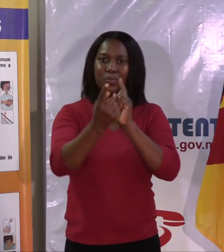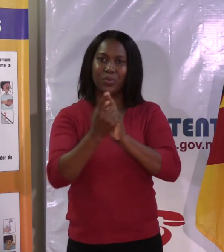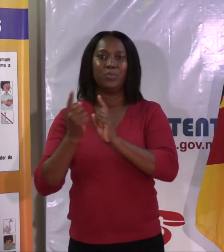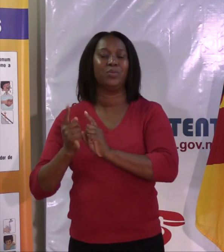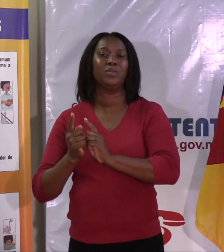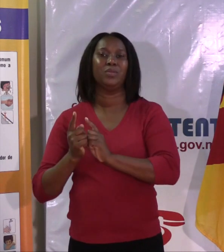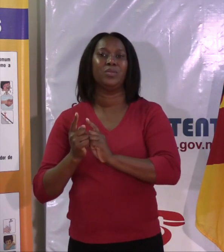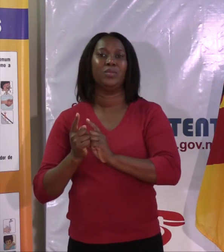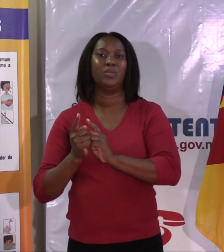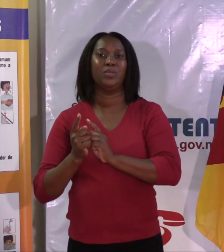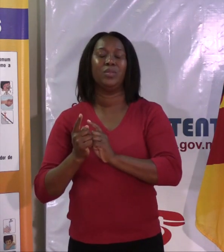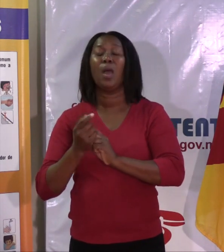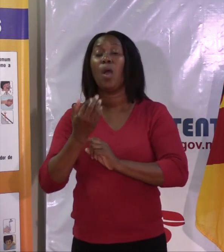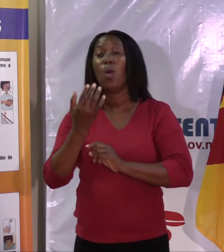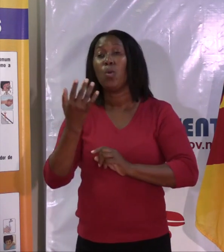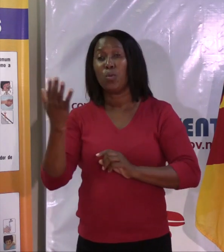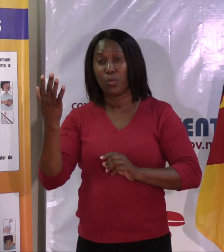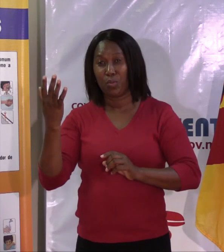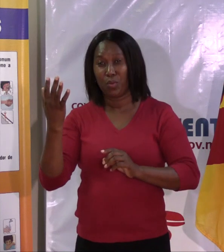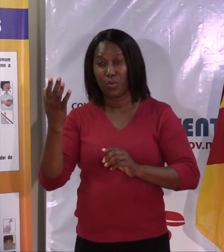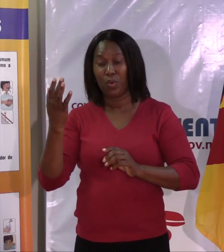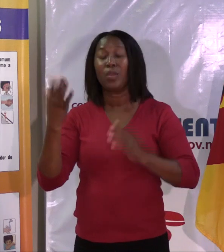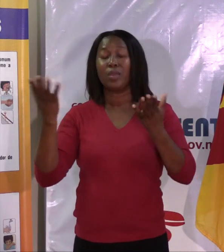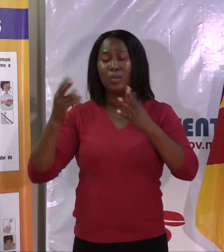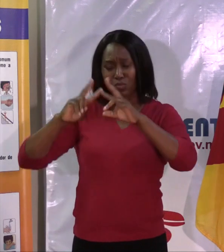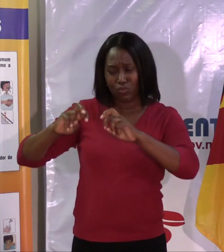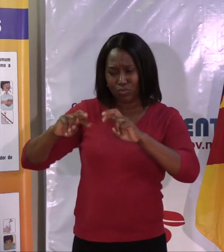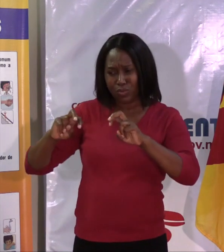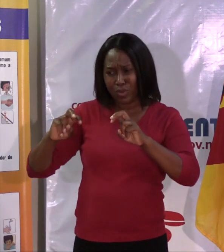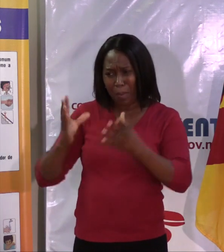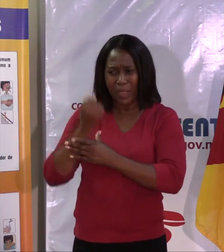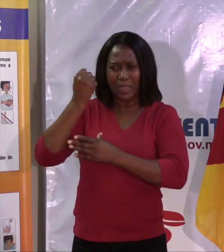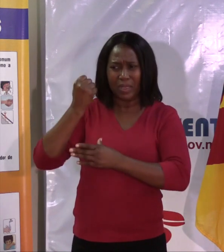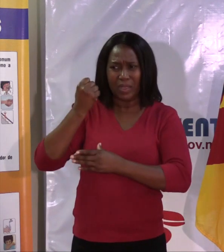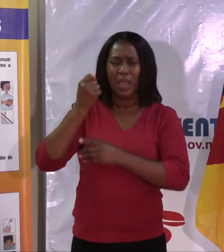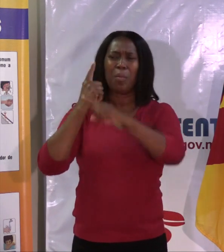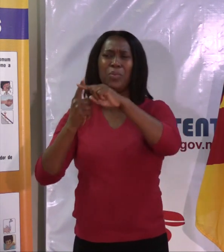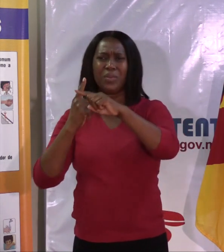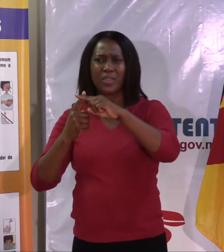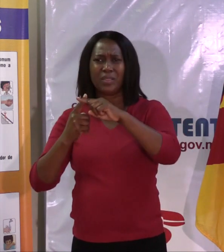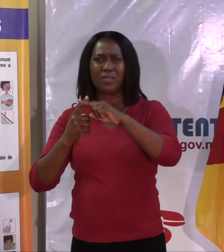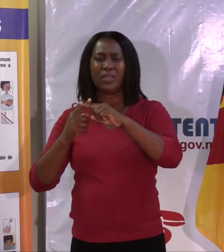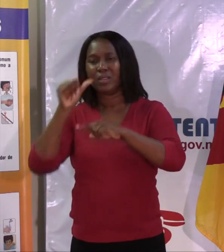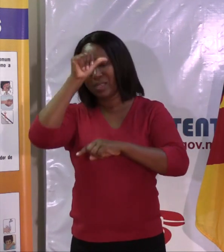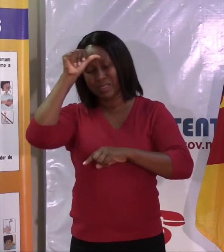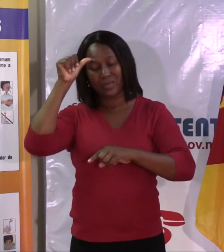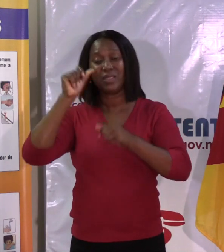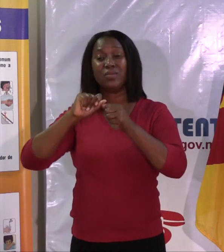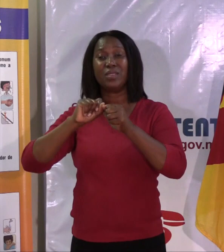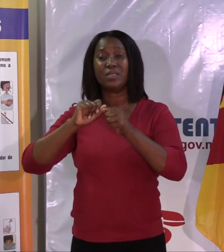não é tão fácil rastrear os contatos. Nós rastramos os contatos de uma forma global. É difícil dizer que o contato A está